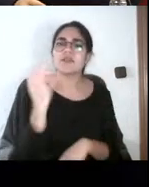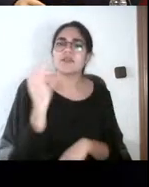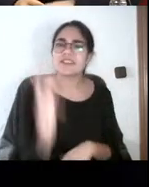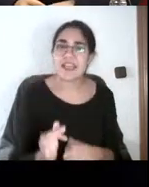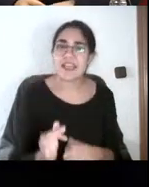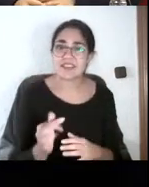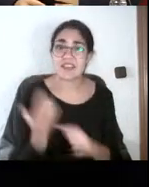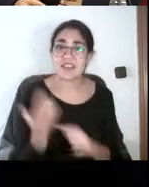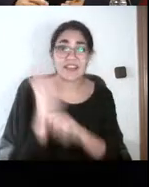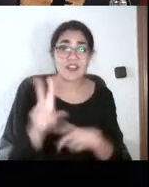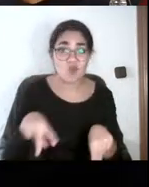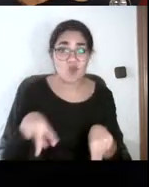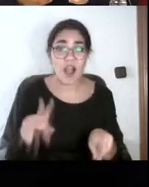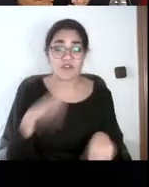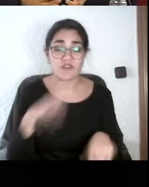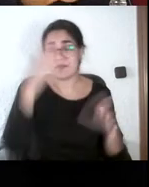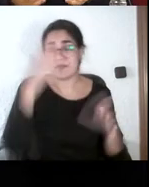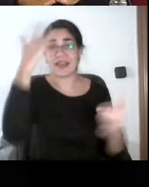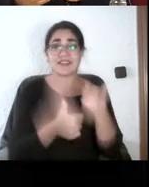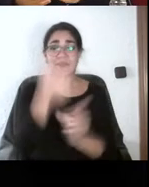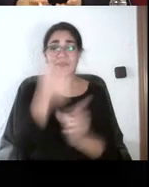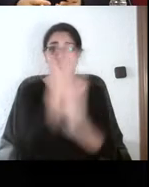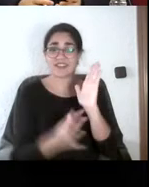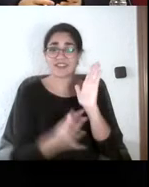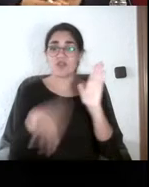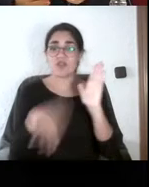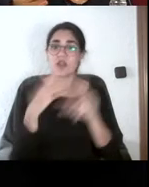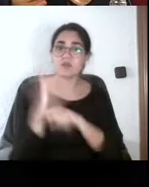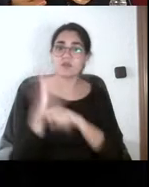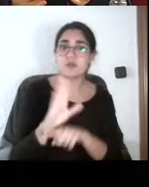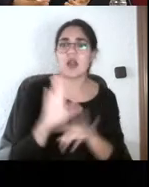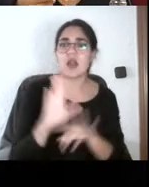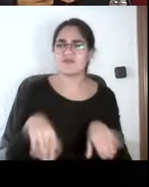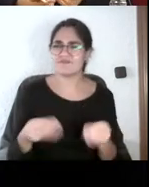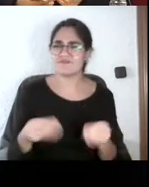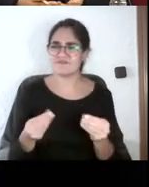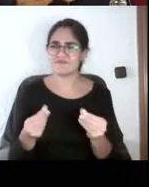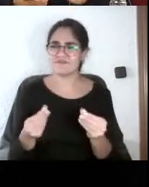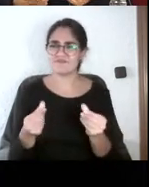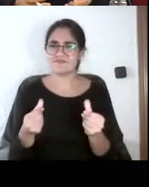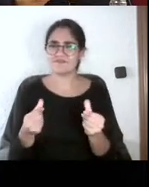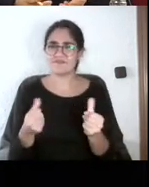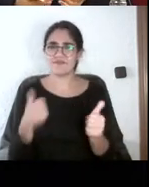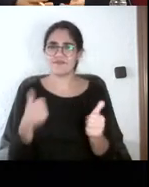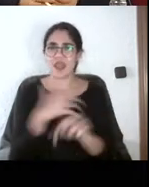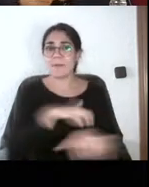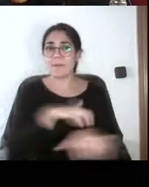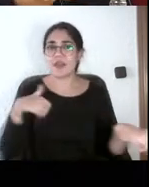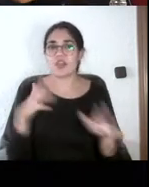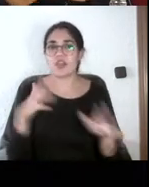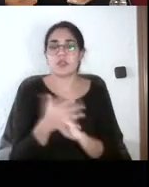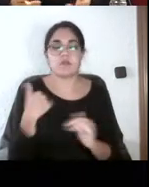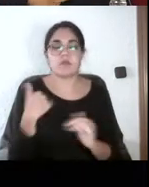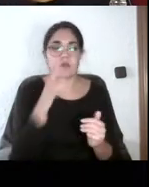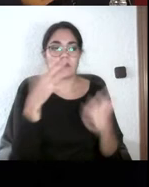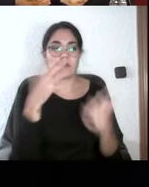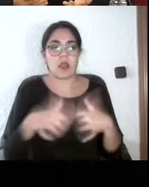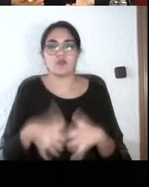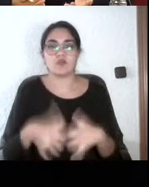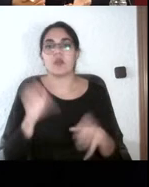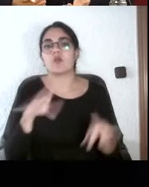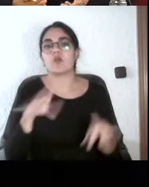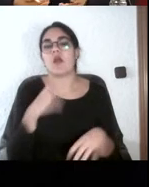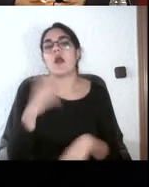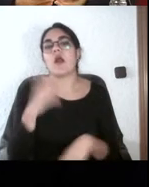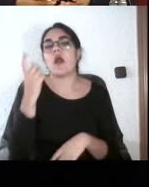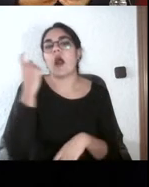mi contexto, creo que poco, porque claro, los pools de preguntas son limitados y porque al final los alumnos no son tontos y buscan las preguntas y se